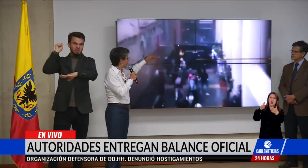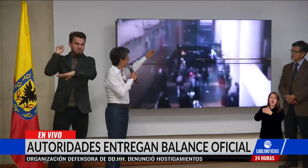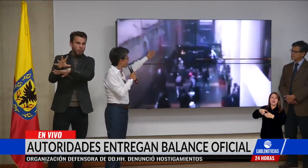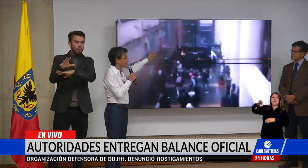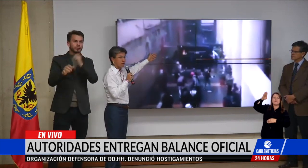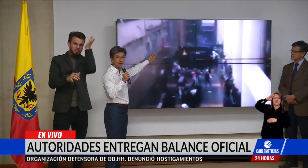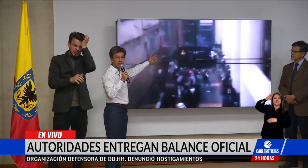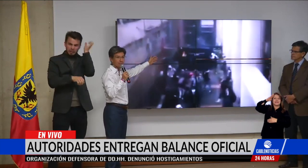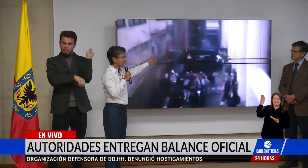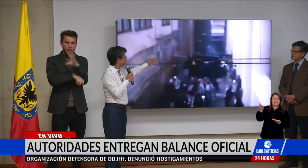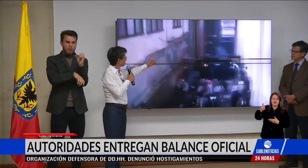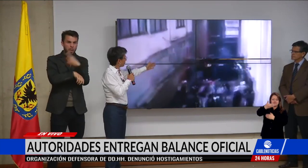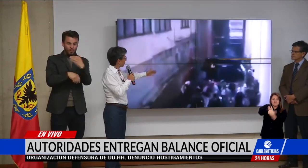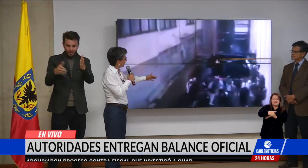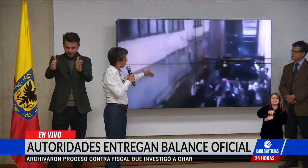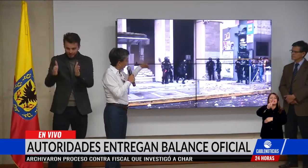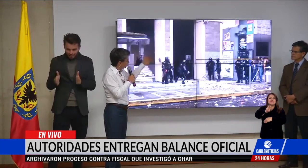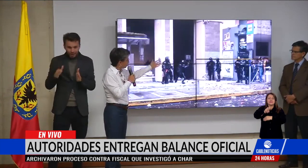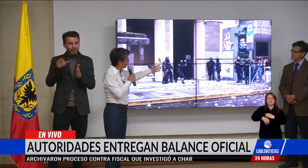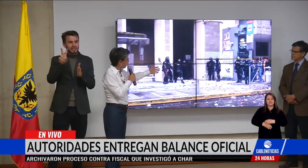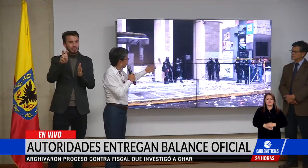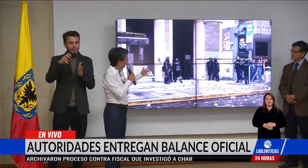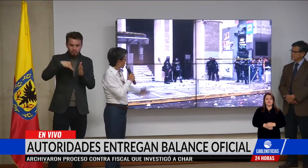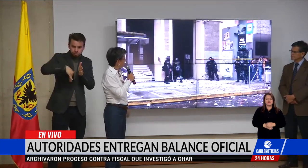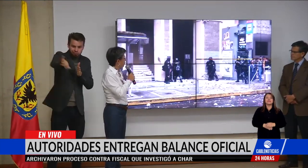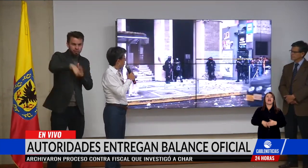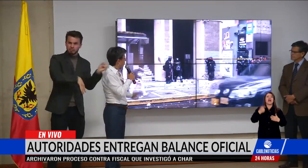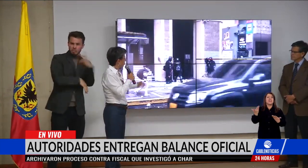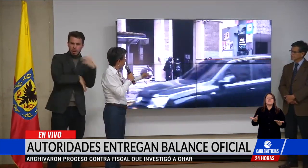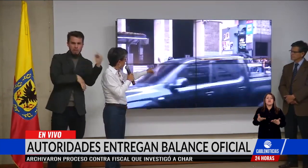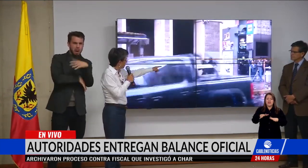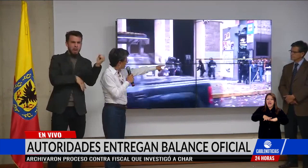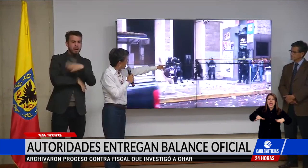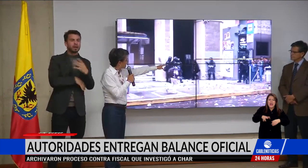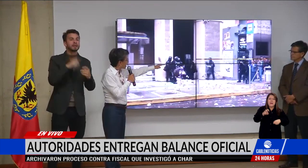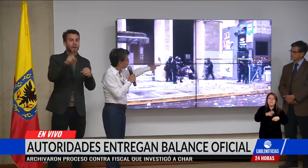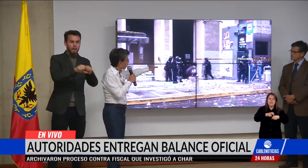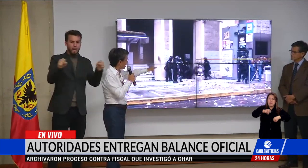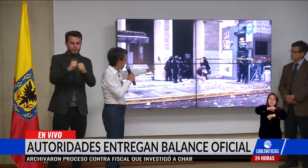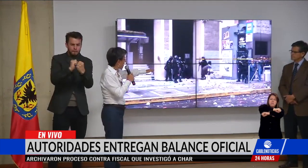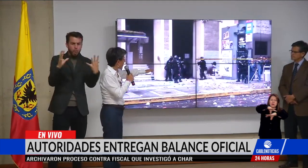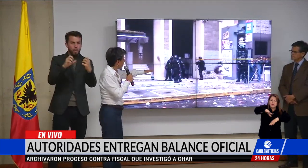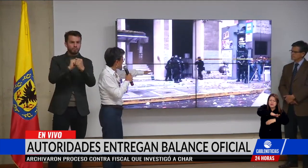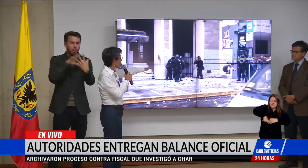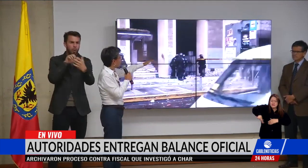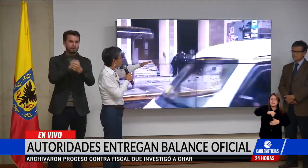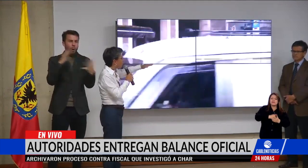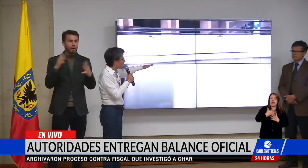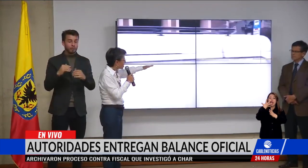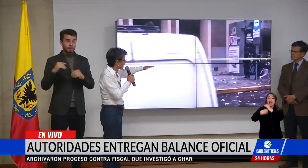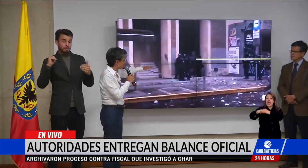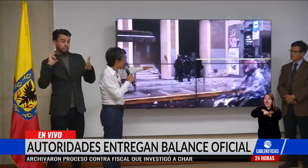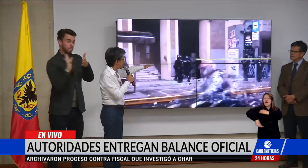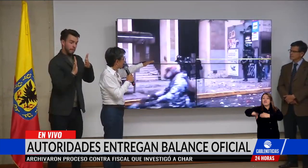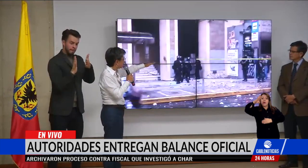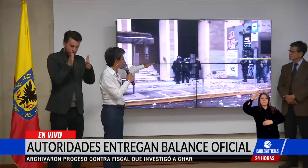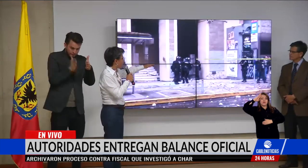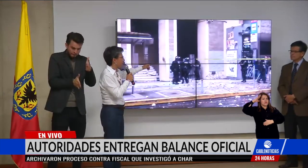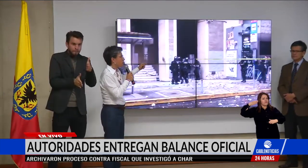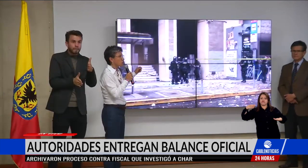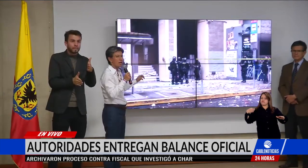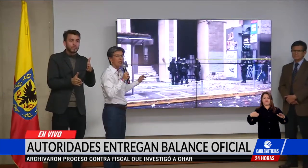hacia la carrera séptima, continúan tirando piedras y bombas Molotov, desde afuera la policía no entra,